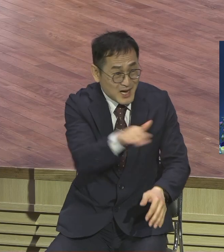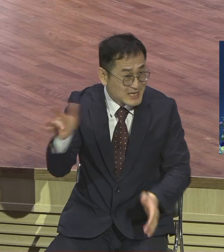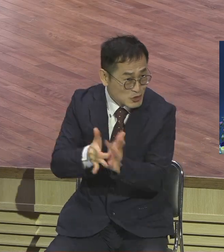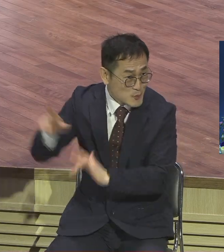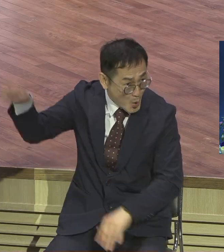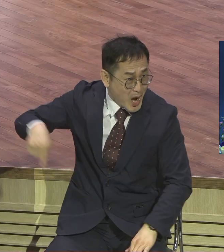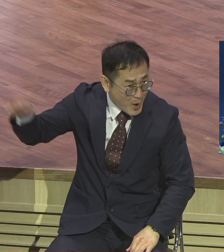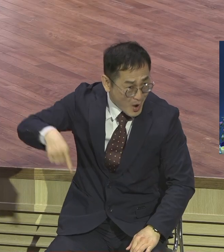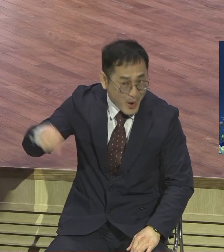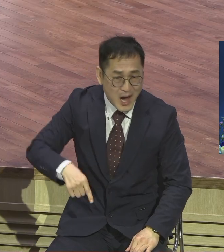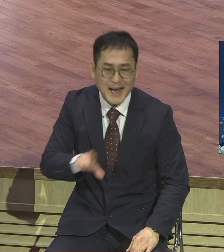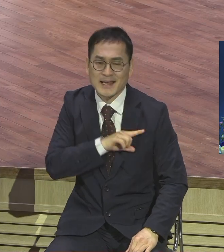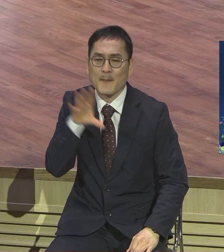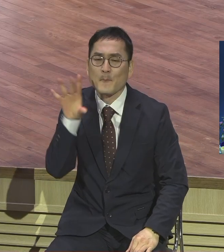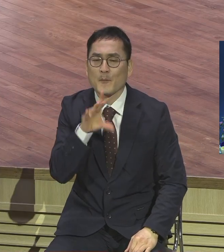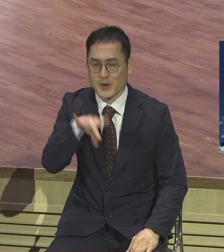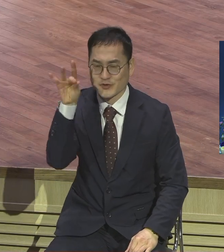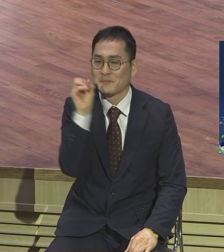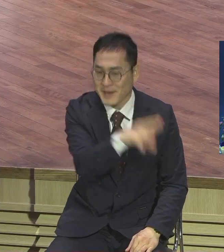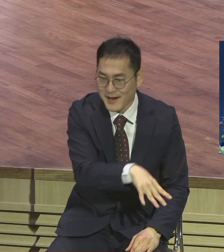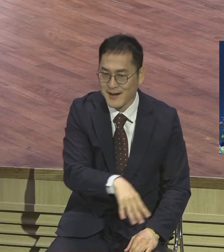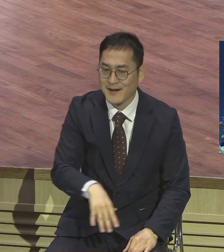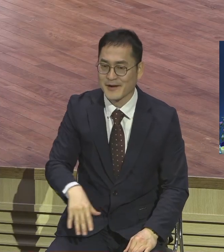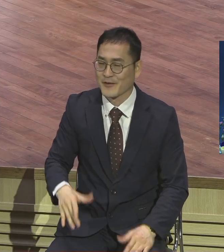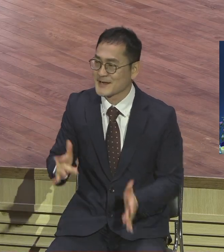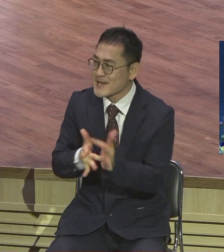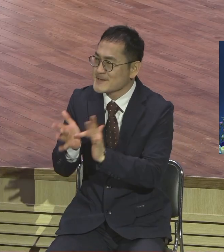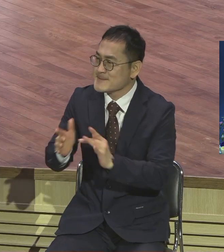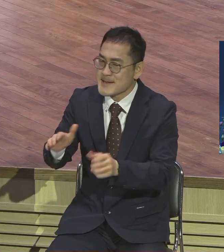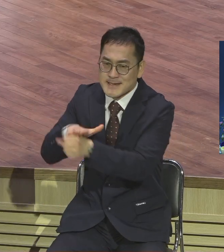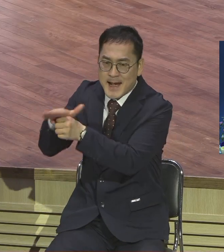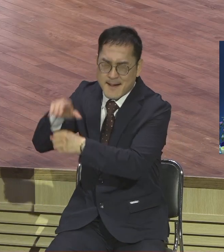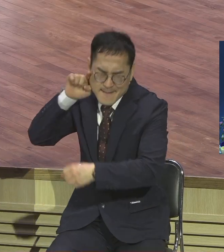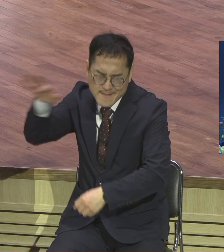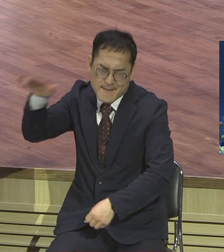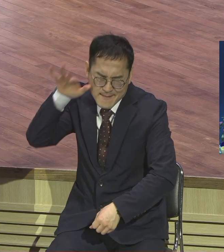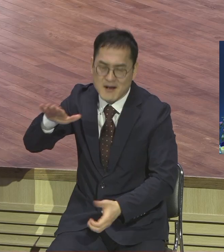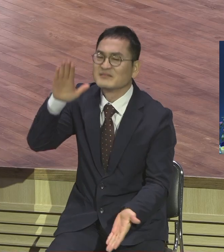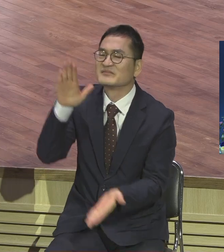계신다 예수님을 향한 사랑이 아주 컸던 사람이